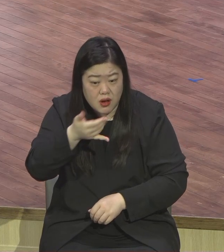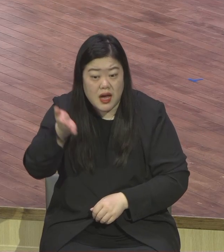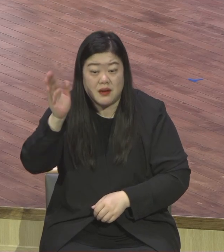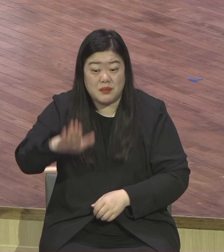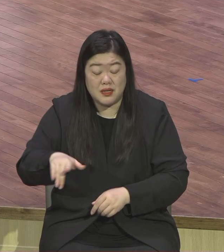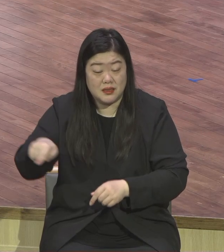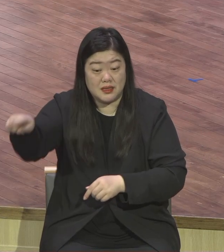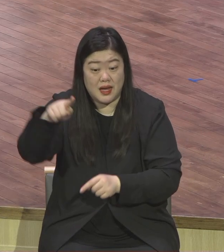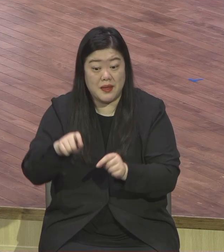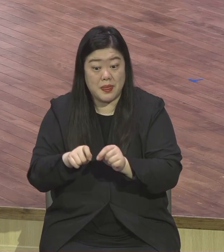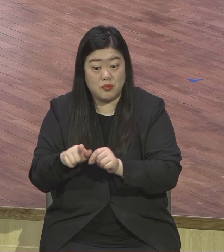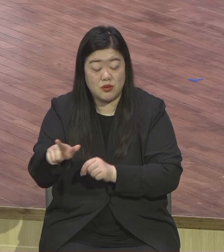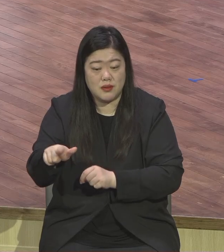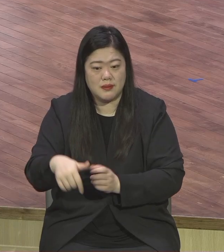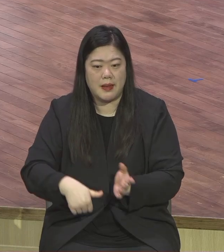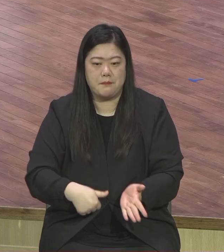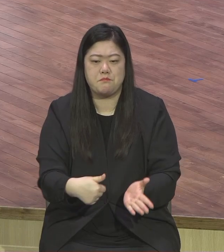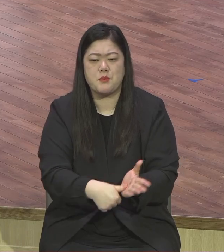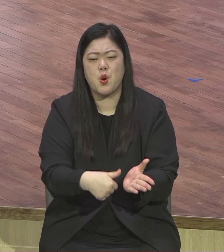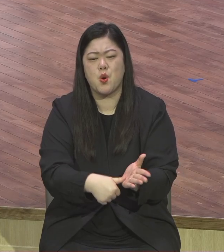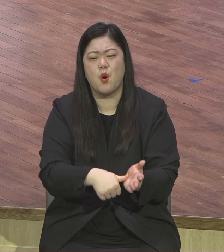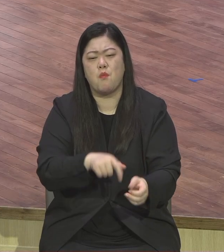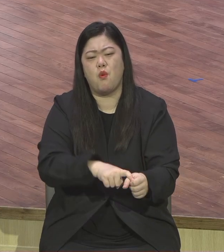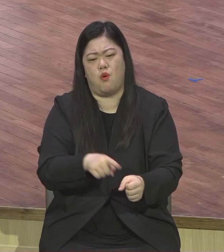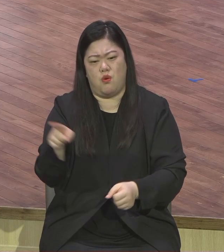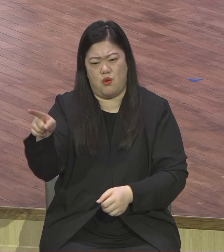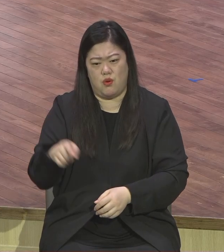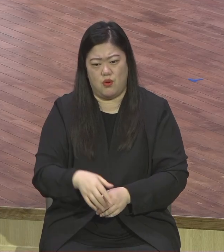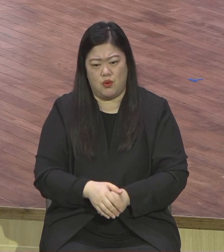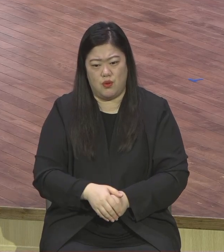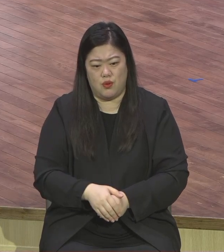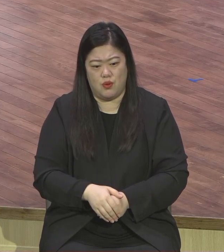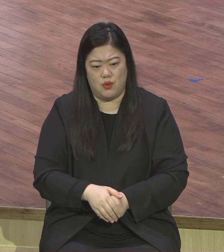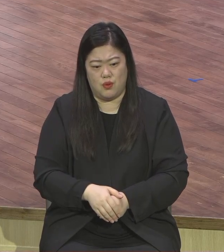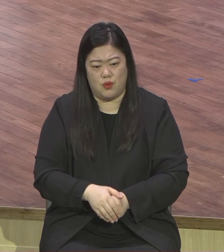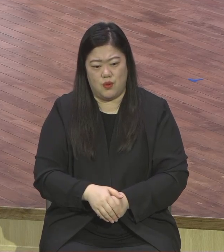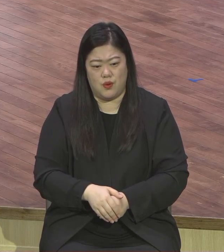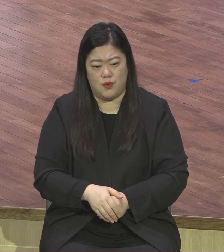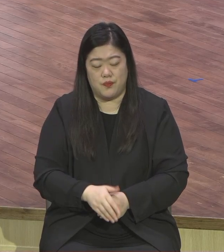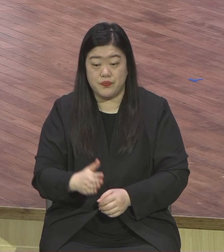권력이 내가 대통령할 거야. 권력 탁 깔고 있습니다. 그게 우상이요.